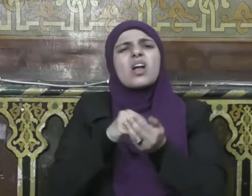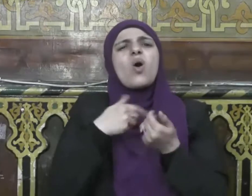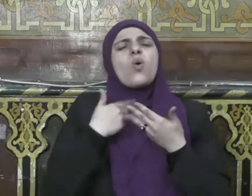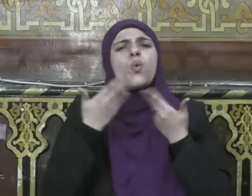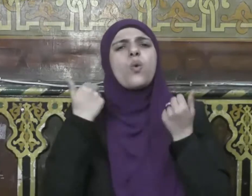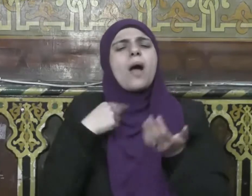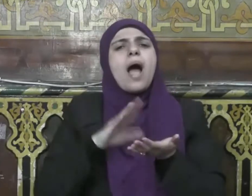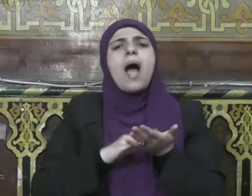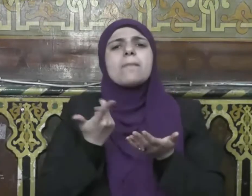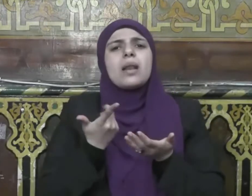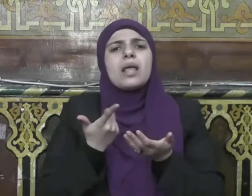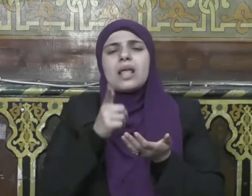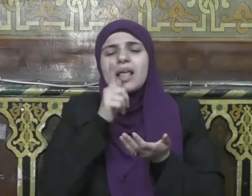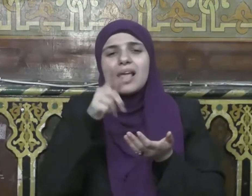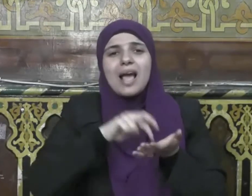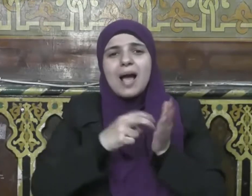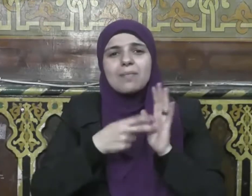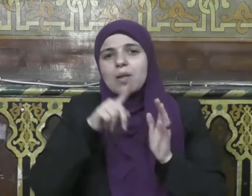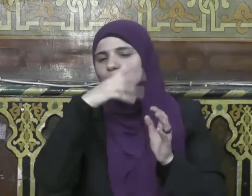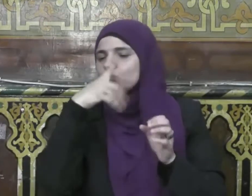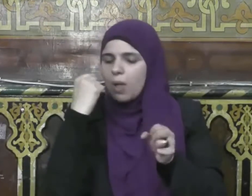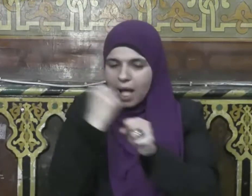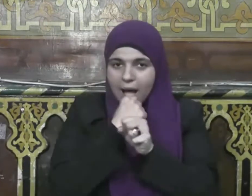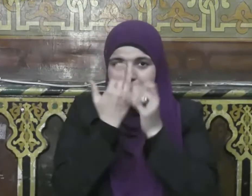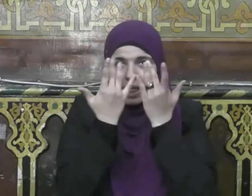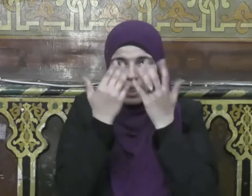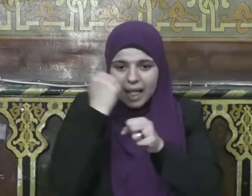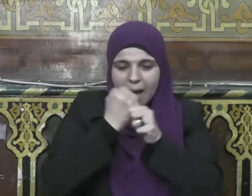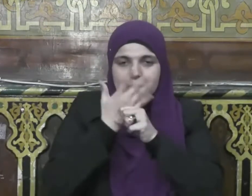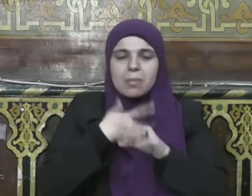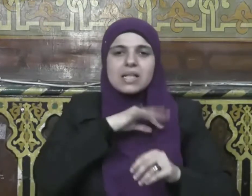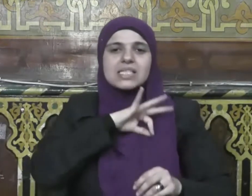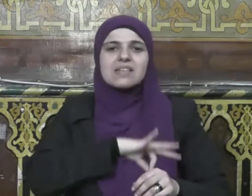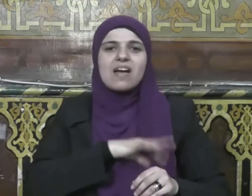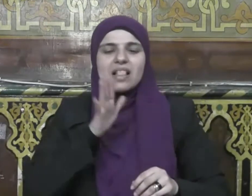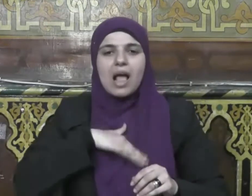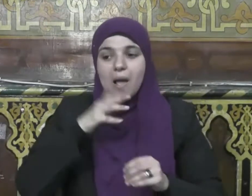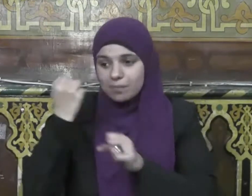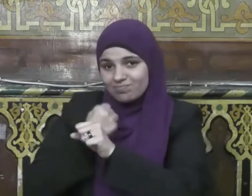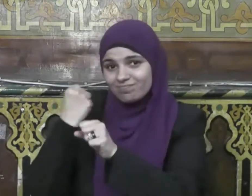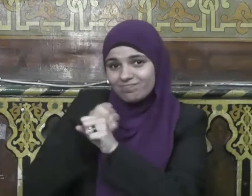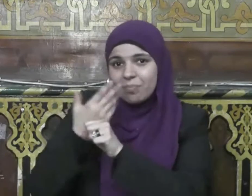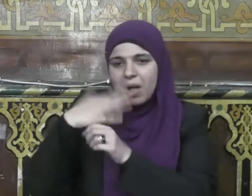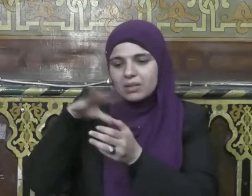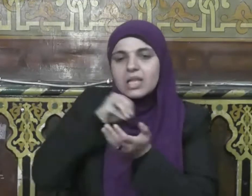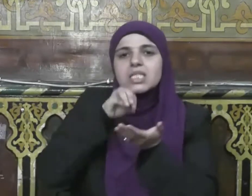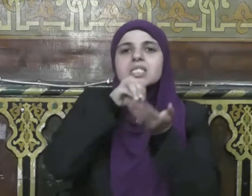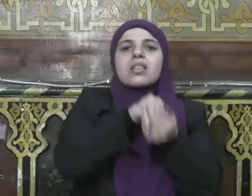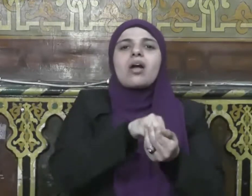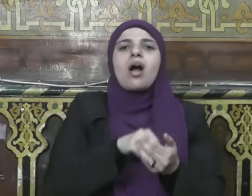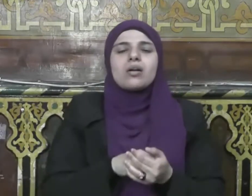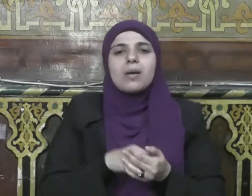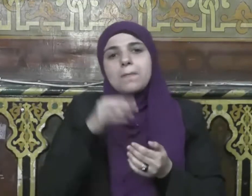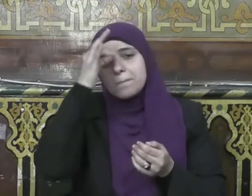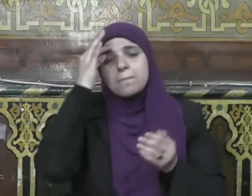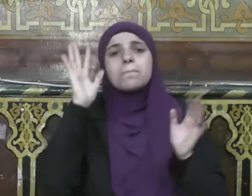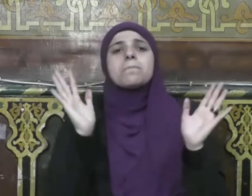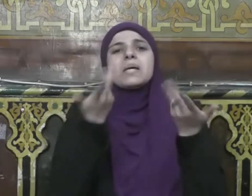ويتصدق قال أفرأيت إن لم يستطع أن يفعل قال يعين ذا